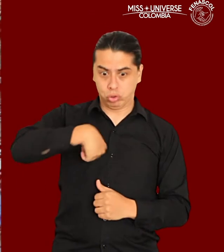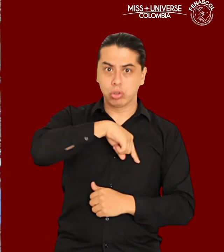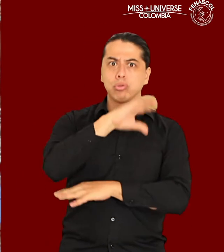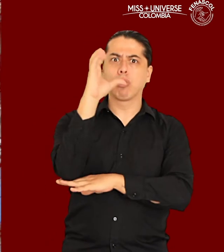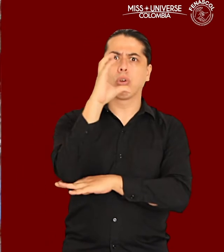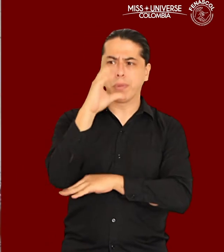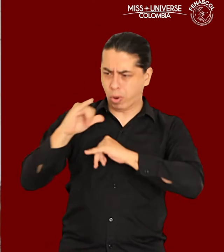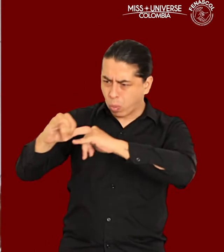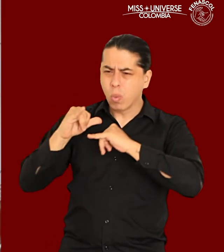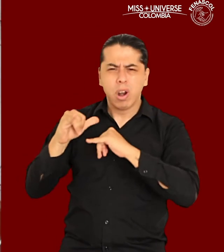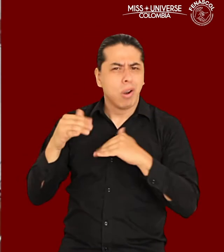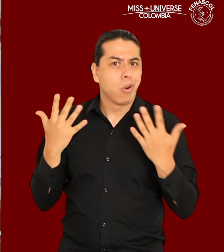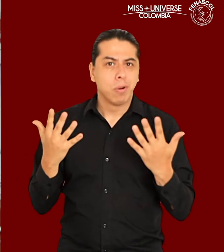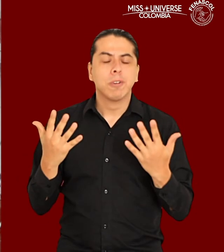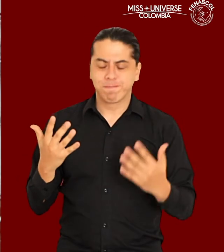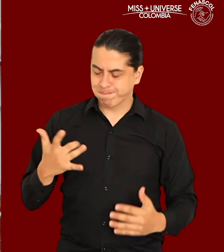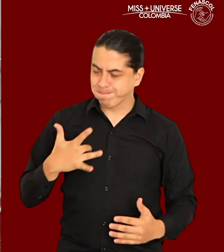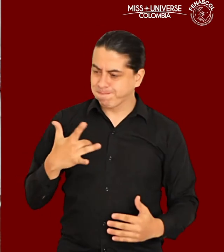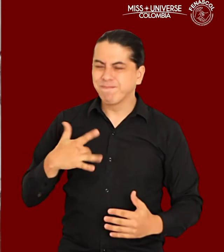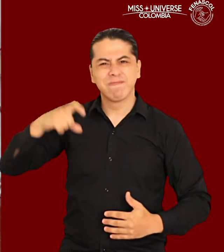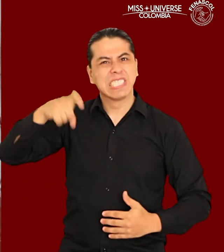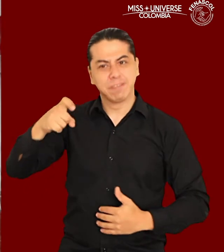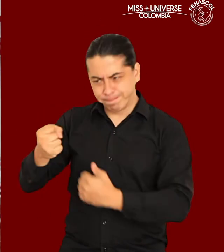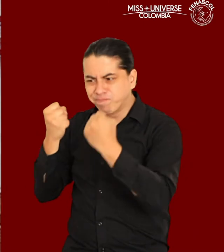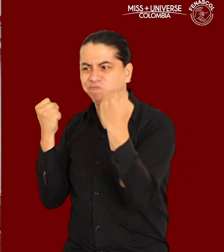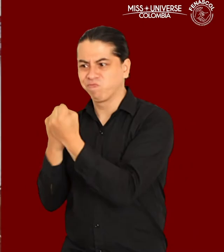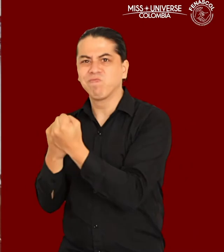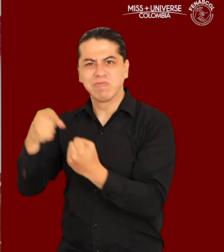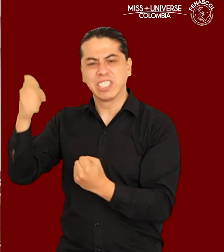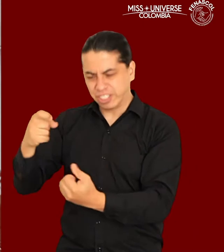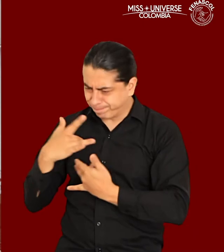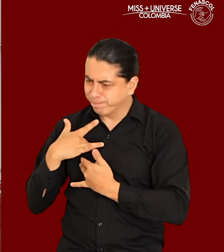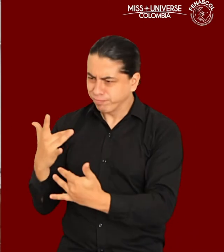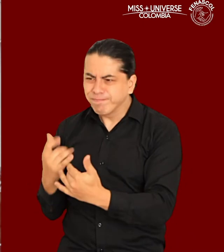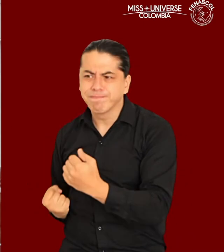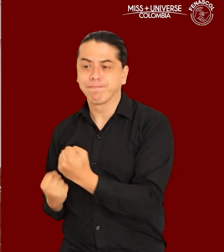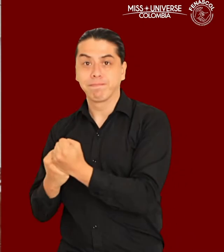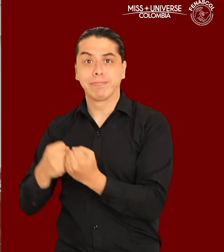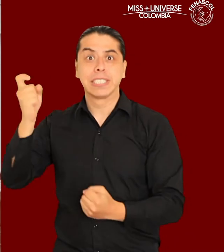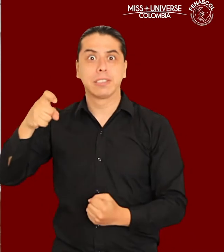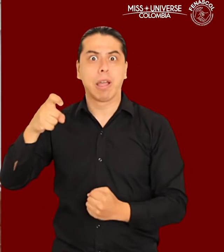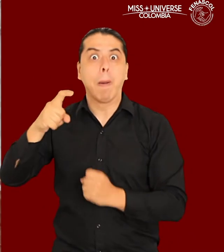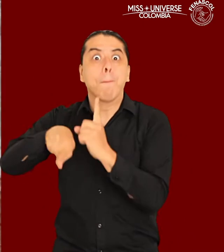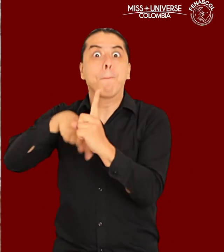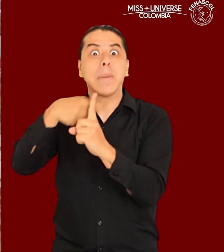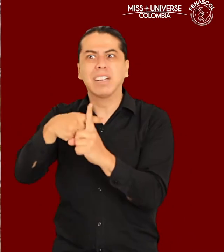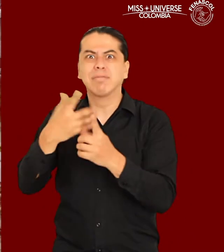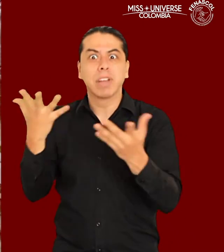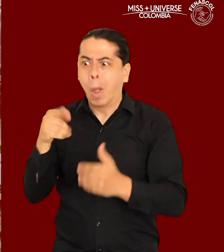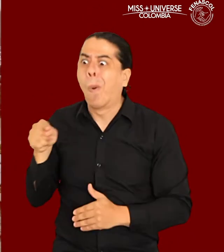Como colombianos debemos brindar apoyo a nuestros compatriotas, además que también la comunidad sorda de allí